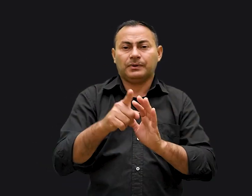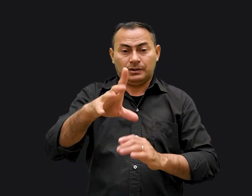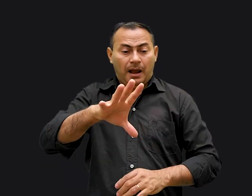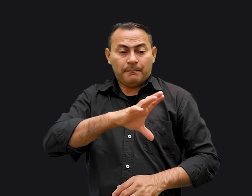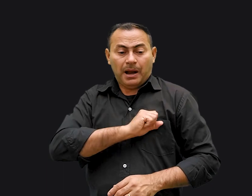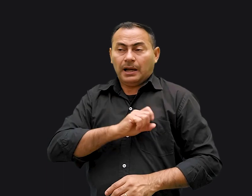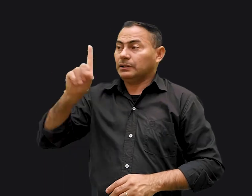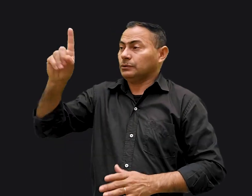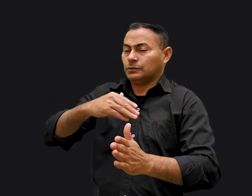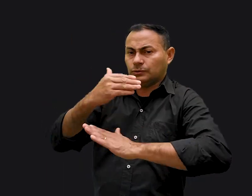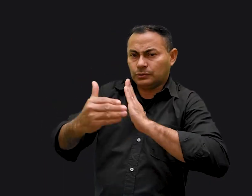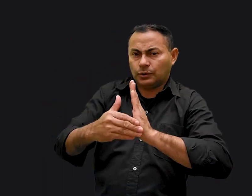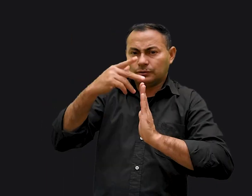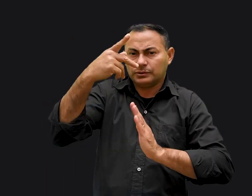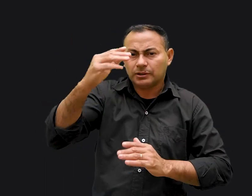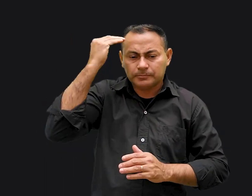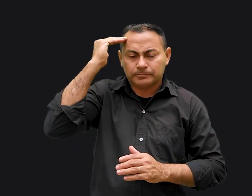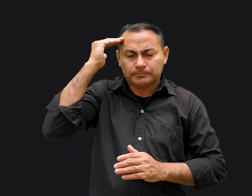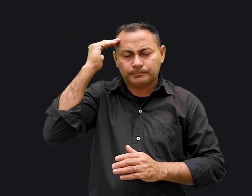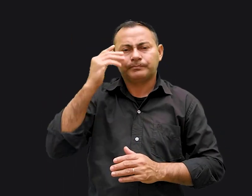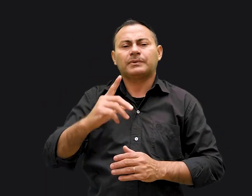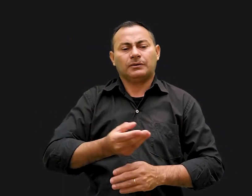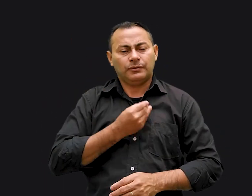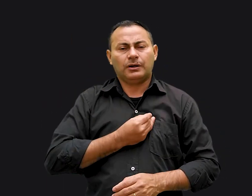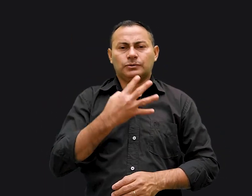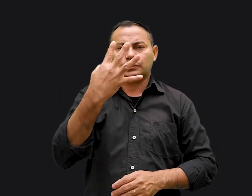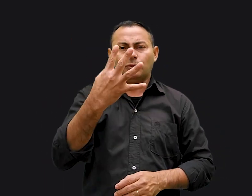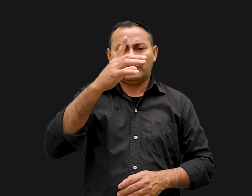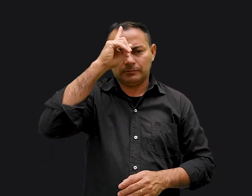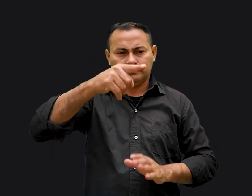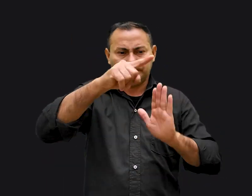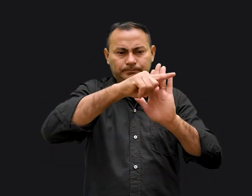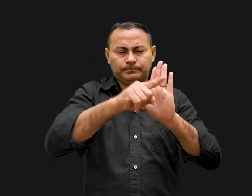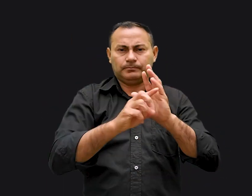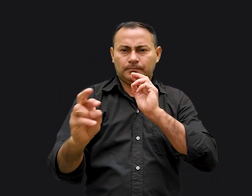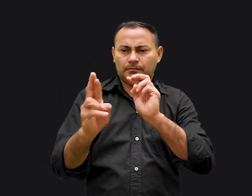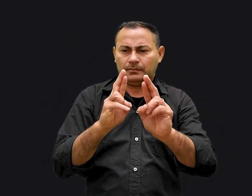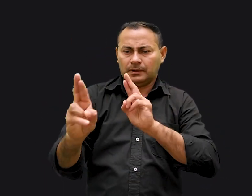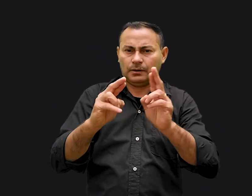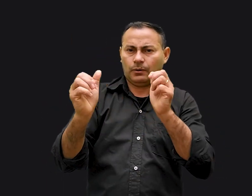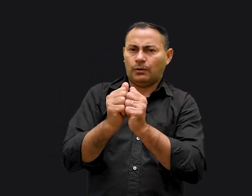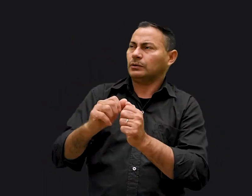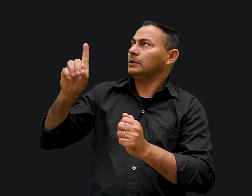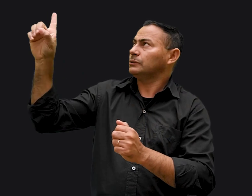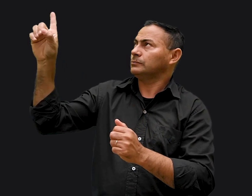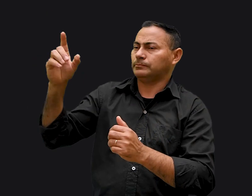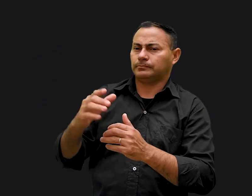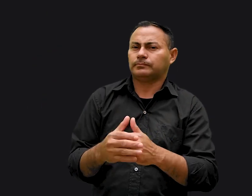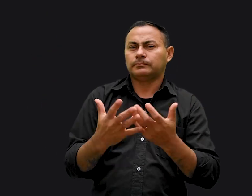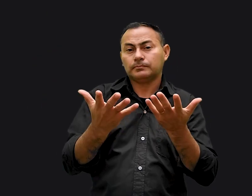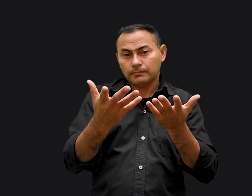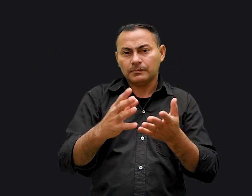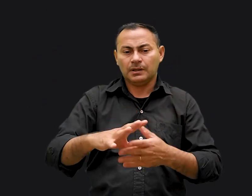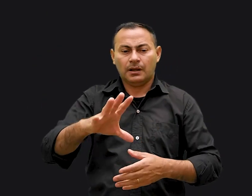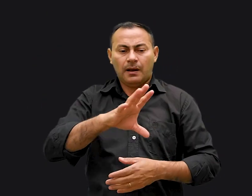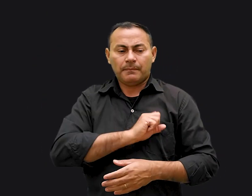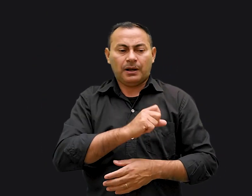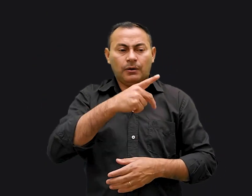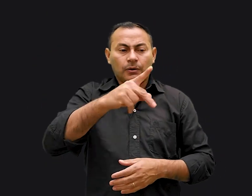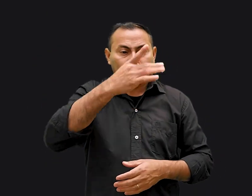a Deus com todo o seu entendimento, você manterá os quatro mandamentos que dirigem o seu relacionamento com Deus. Se você ama o seu próximo